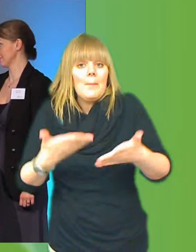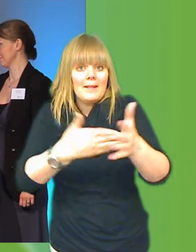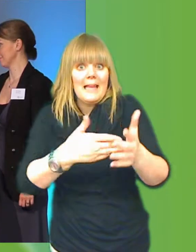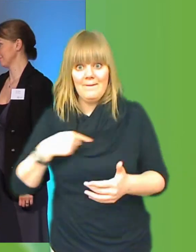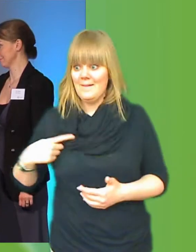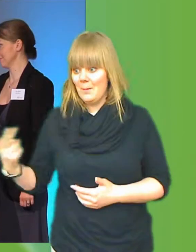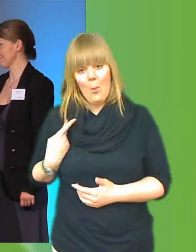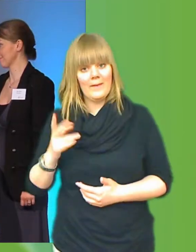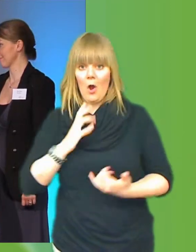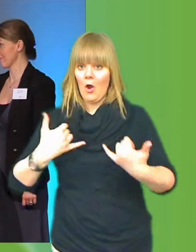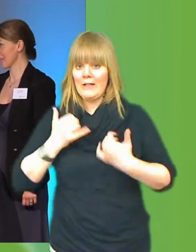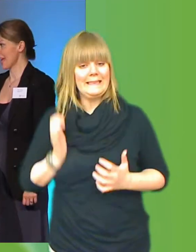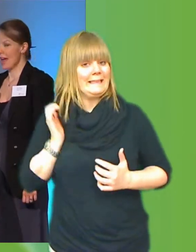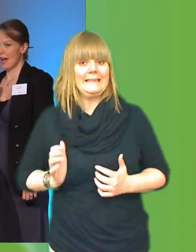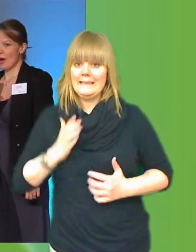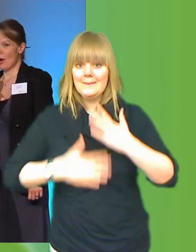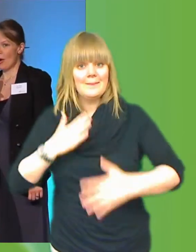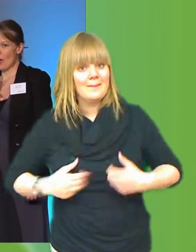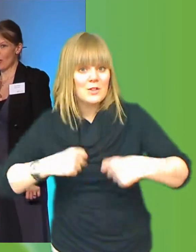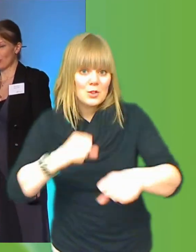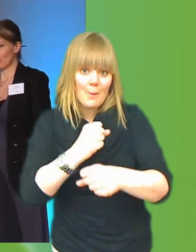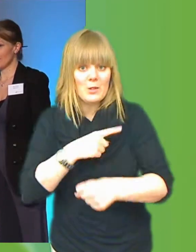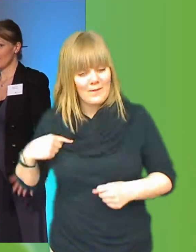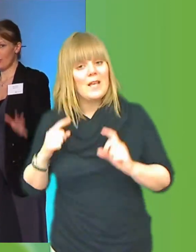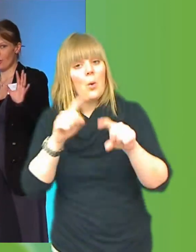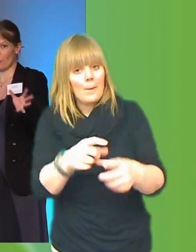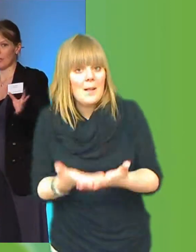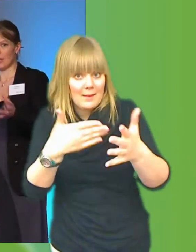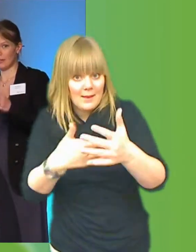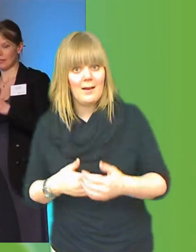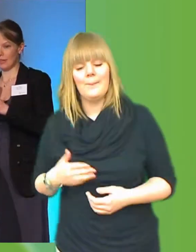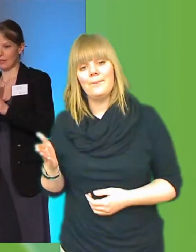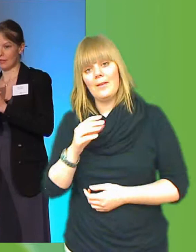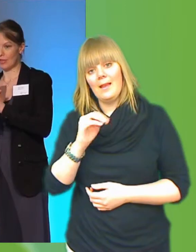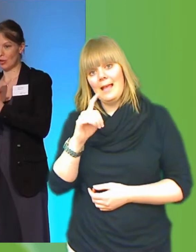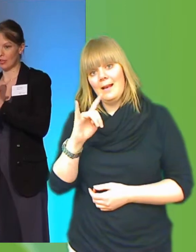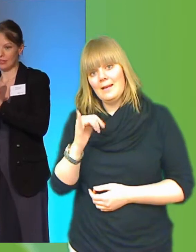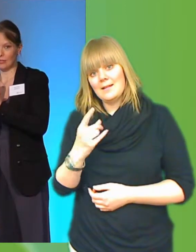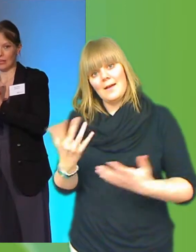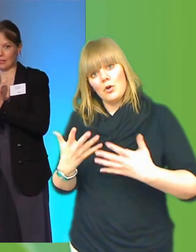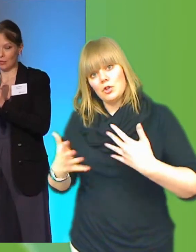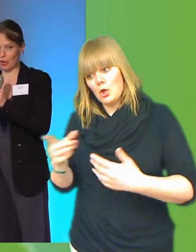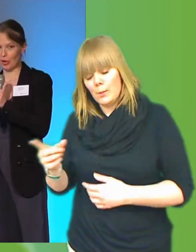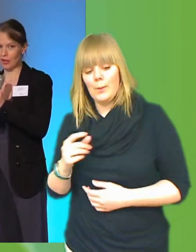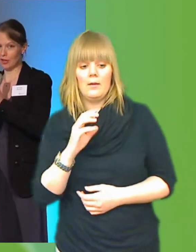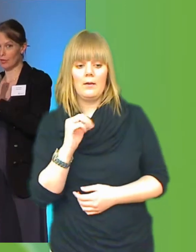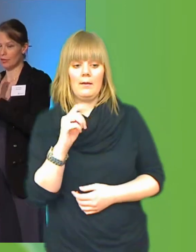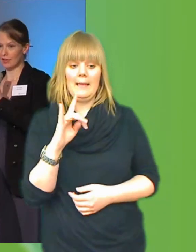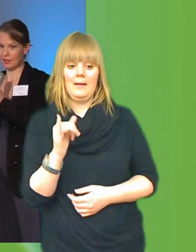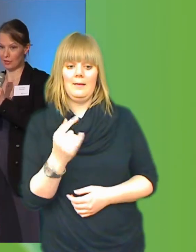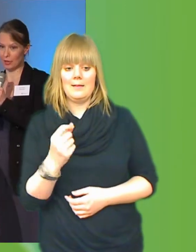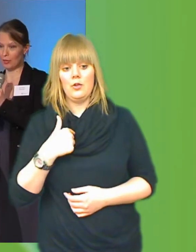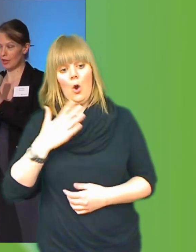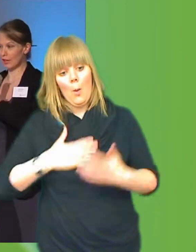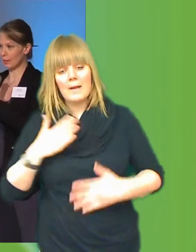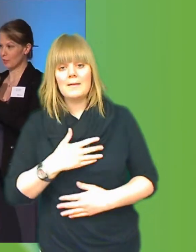vi ställer upp. Kanon. Och Elisa, vad kommer du att göra med det? Jag hoppas att ni tar det tillfället som ni har ändå